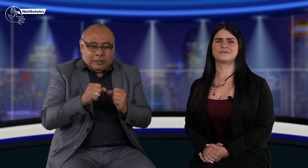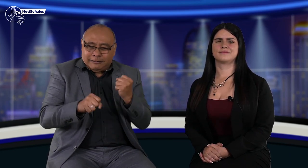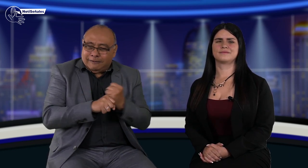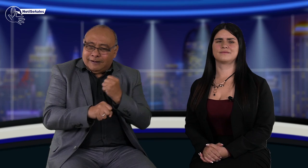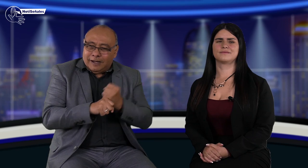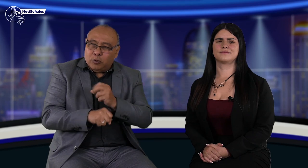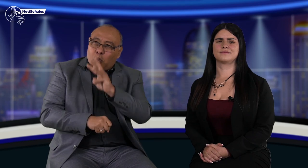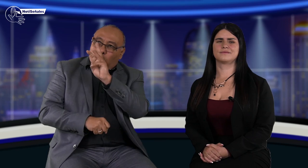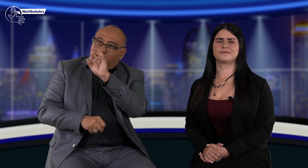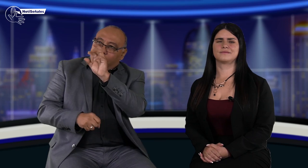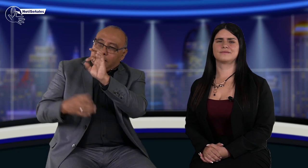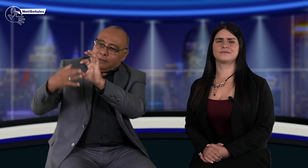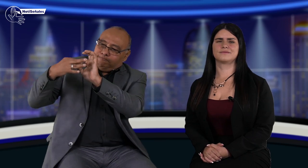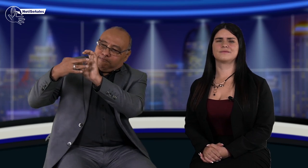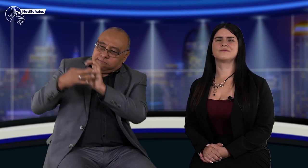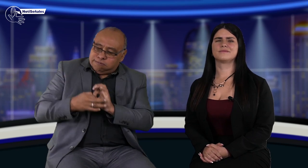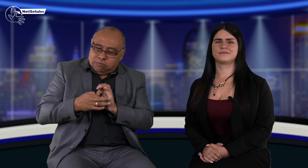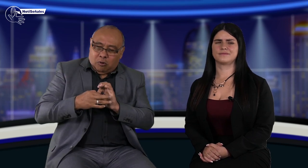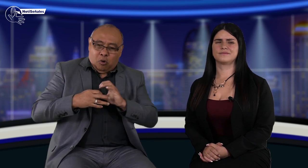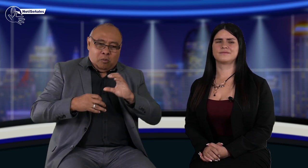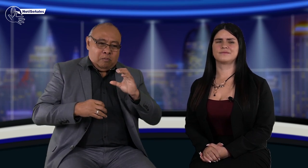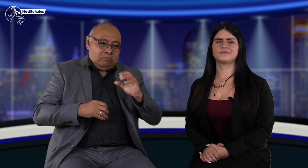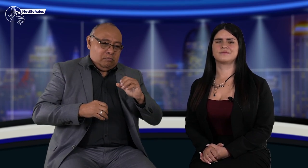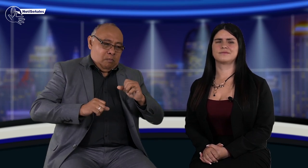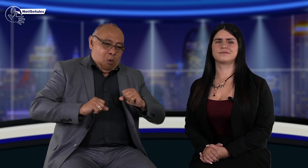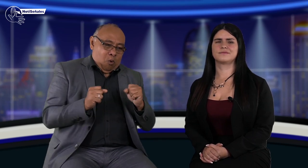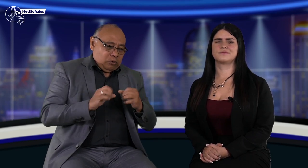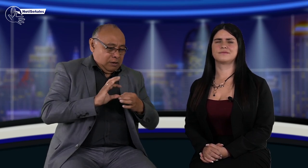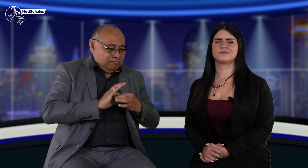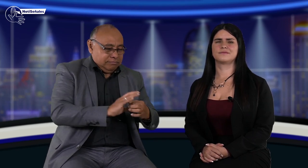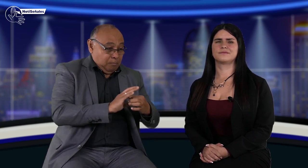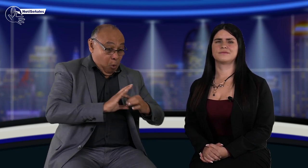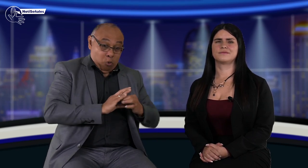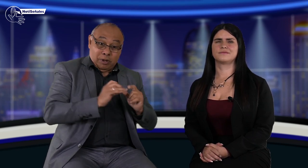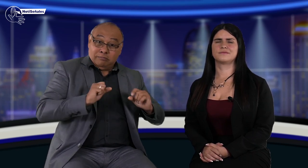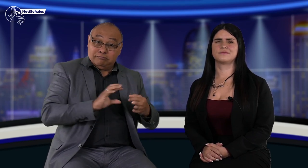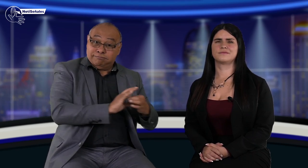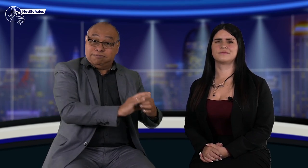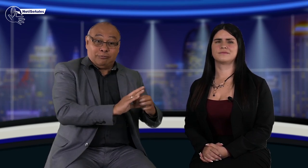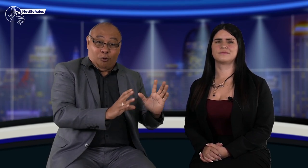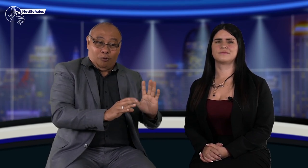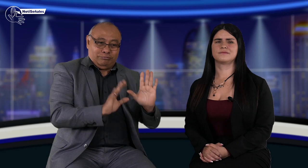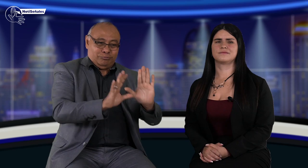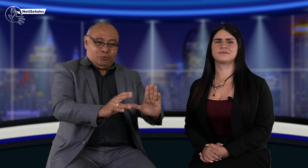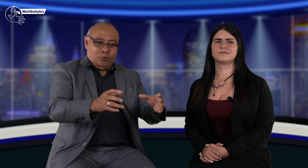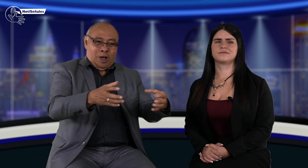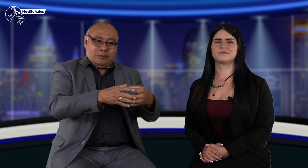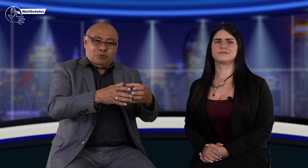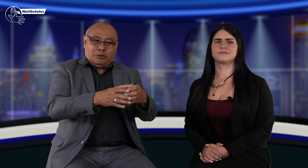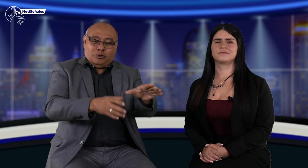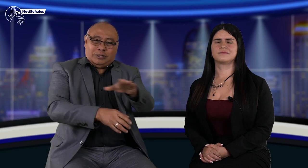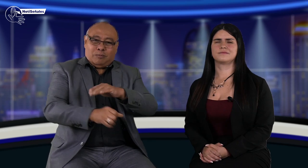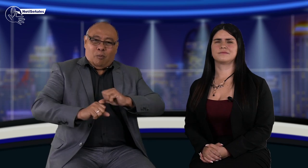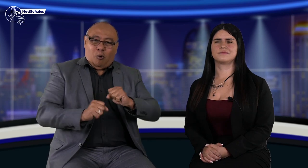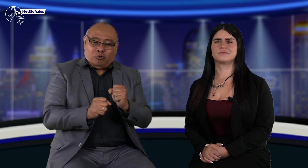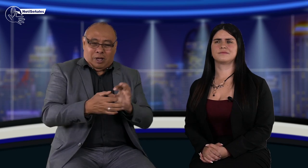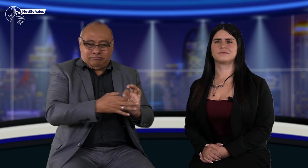trabajando alineados con la WFD en Bogotá desde las asociaciones de la ciudad, trabajando unidas y que